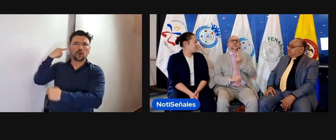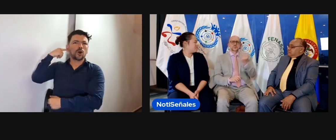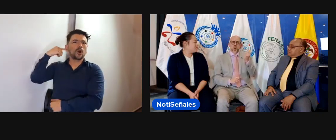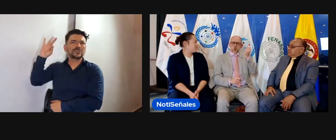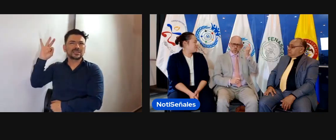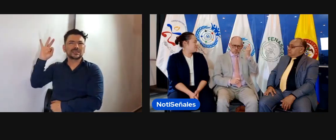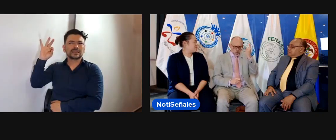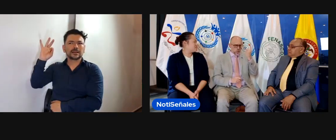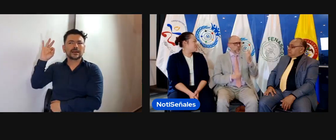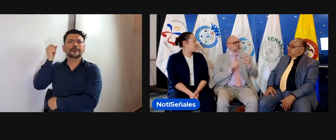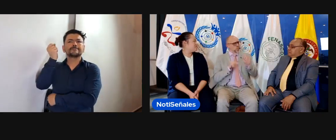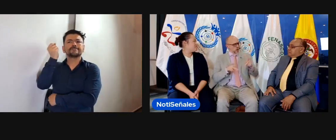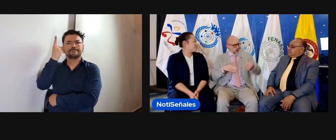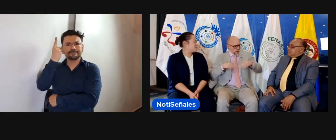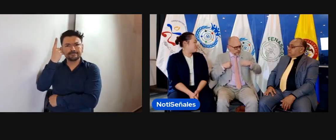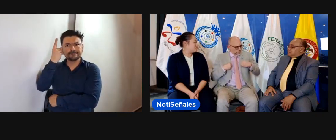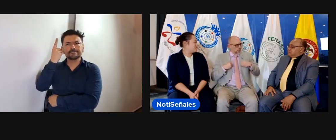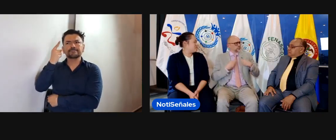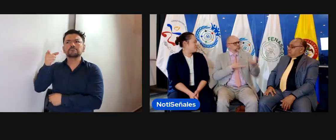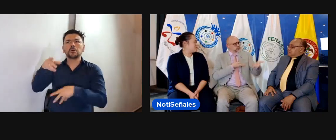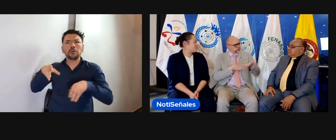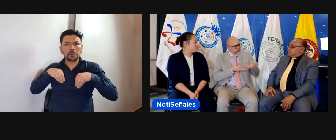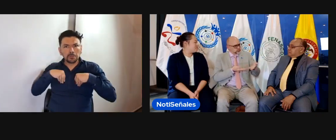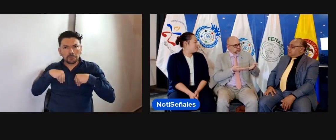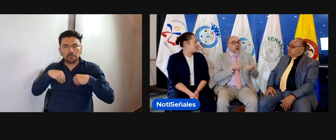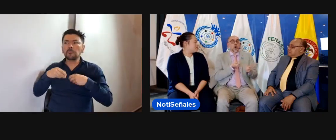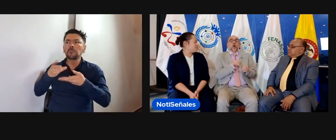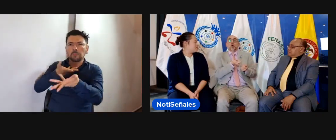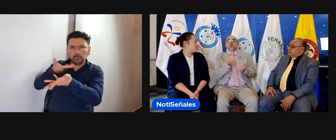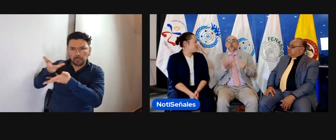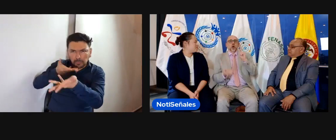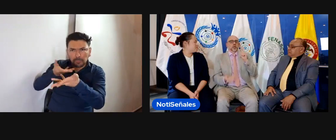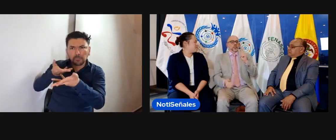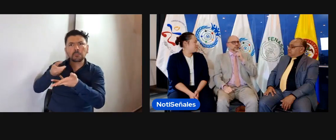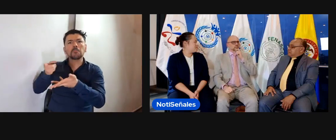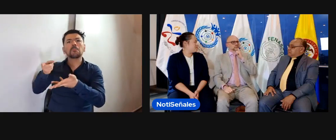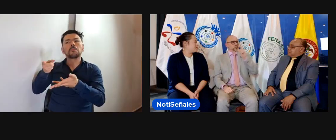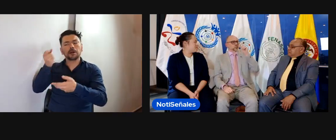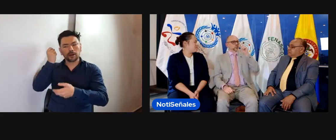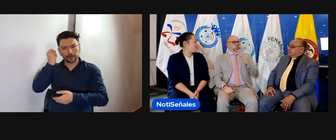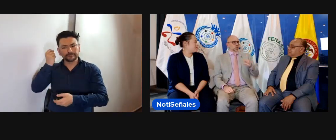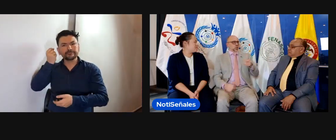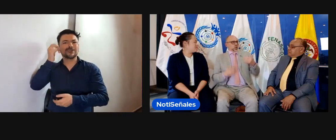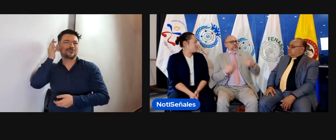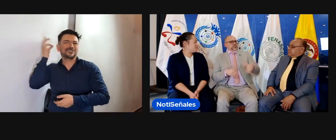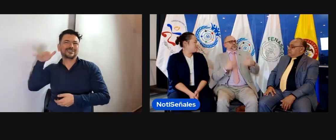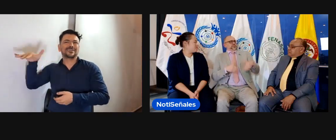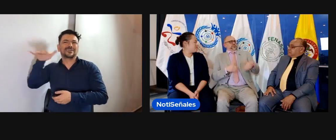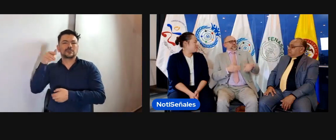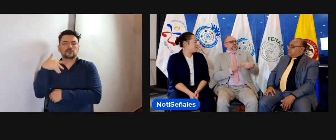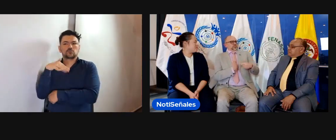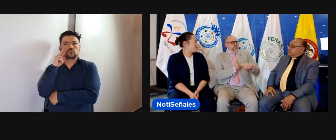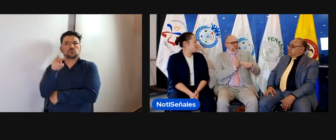tenido un objetivo, y es entender las necesidades de la persona sorda.